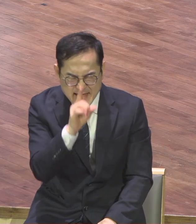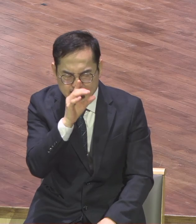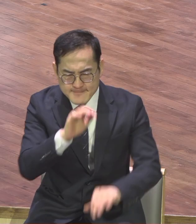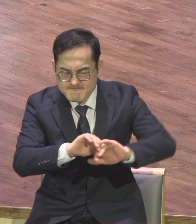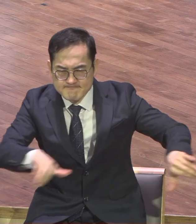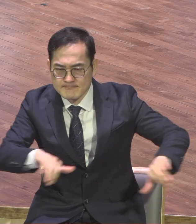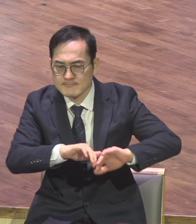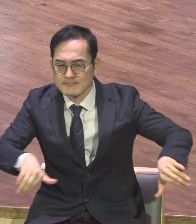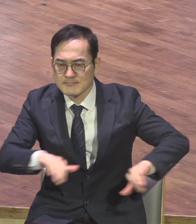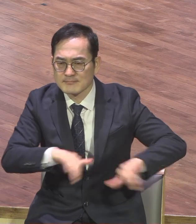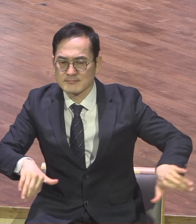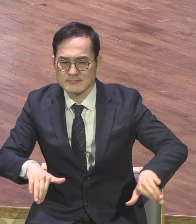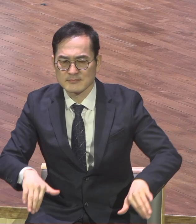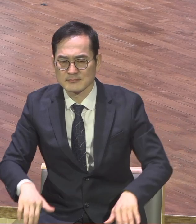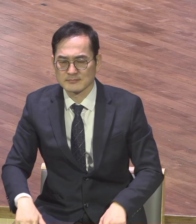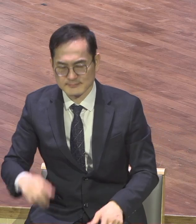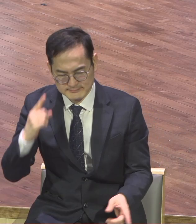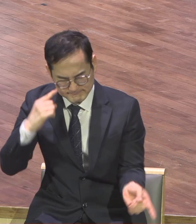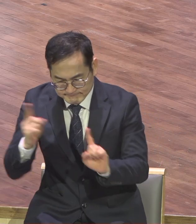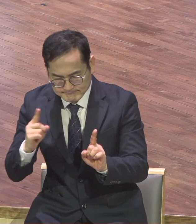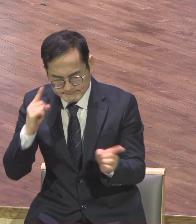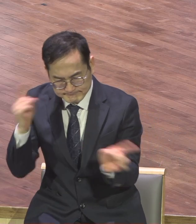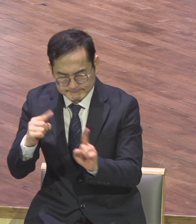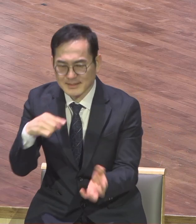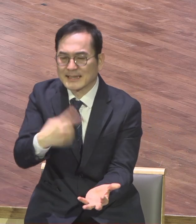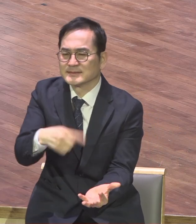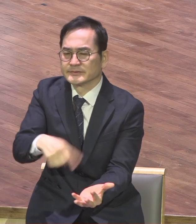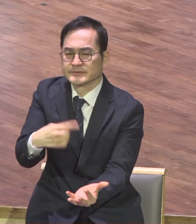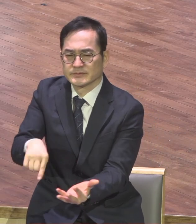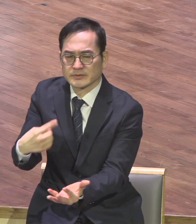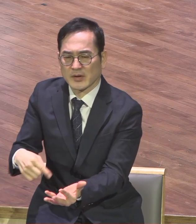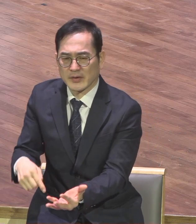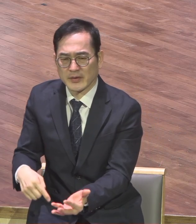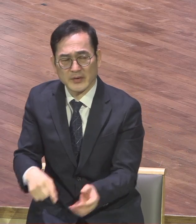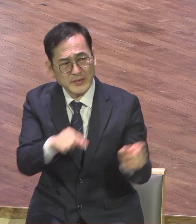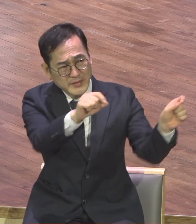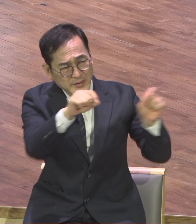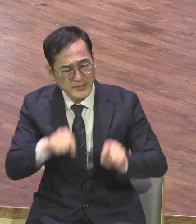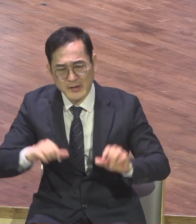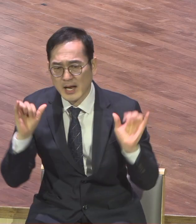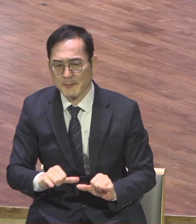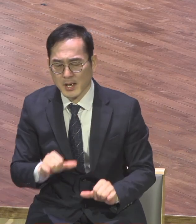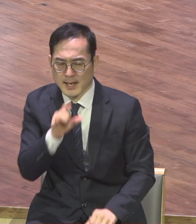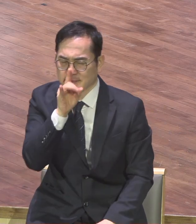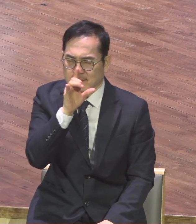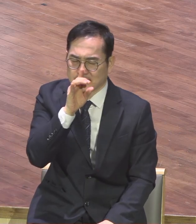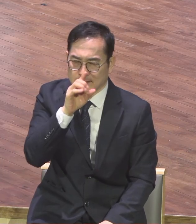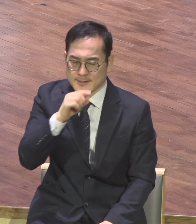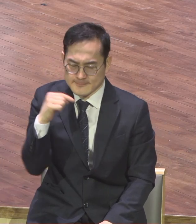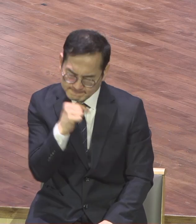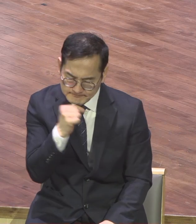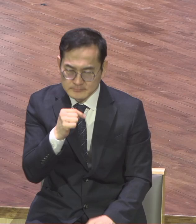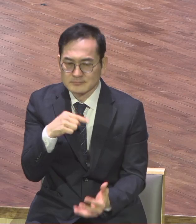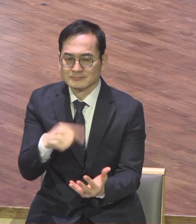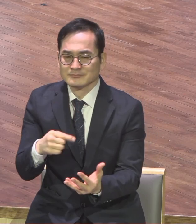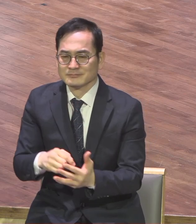몸된 교회 끊임없이 사단을 공격하기 때문에 성령이 하나 되게 한 것을 힘써시켜라 그래서 우리가